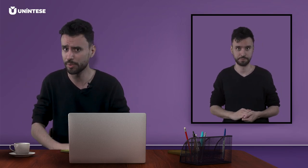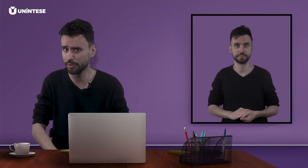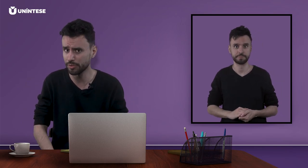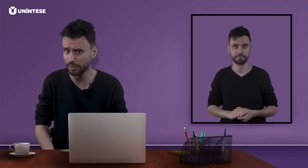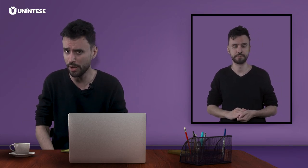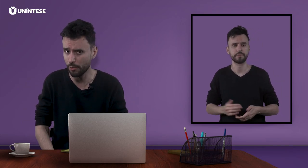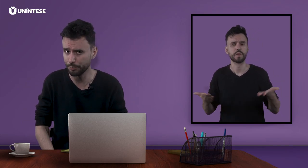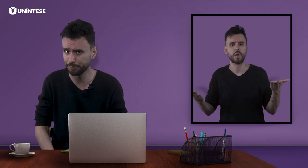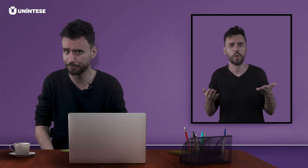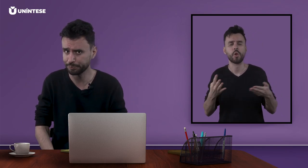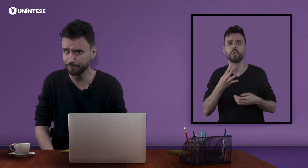profissional.